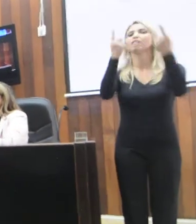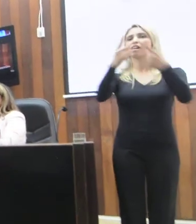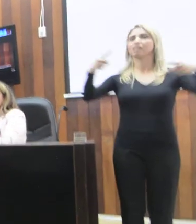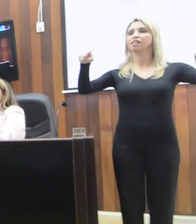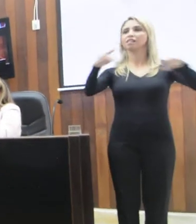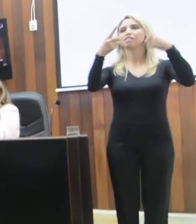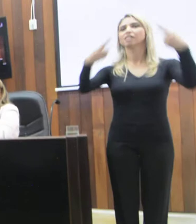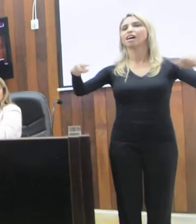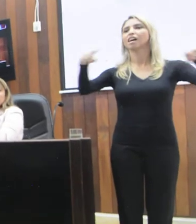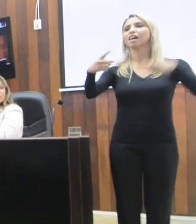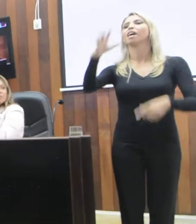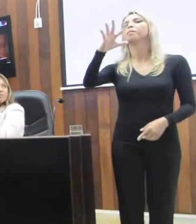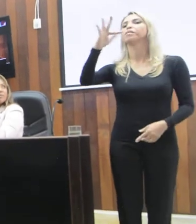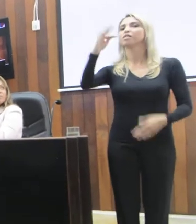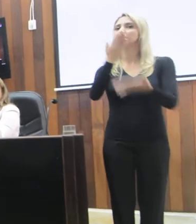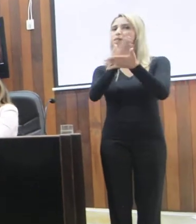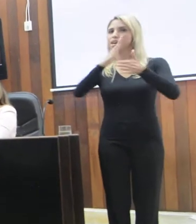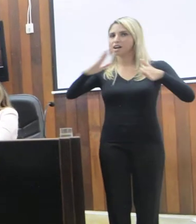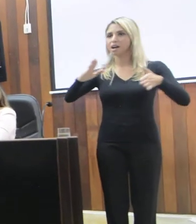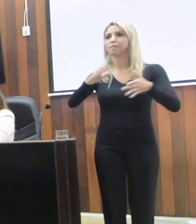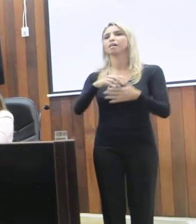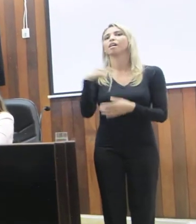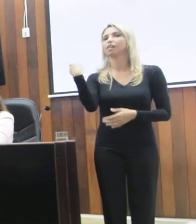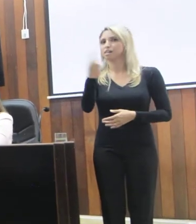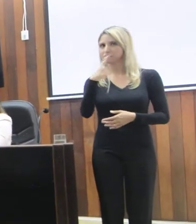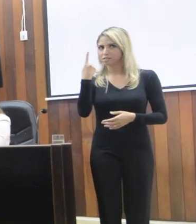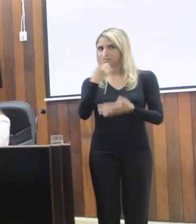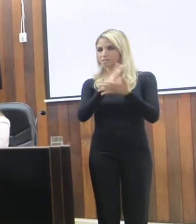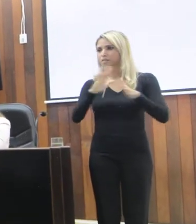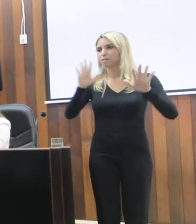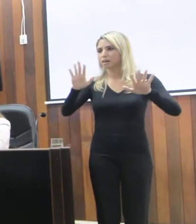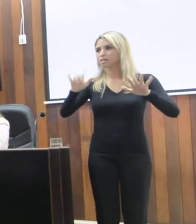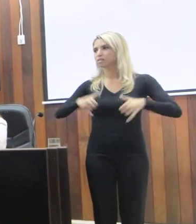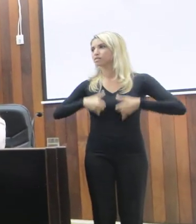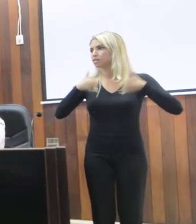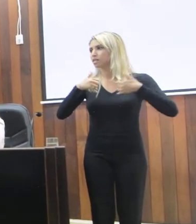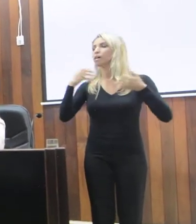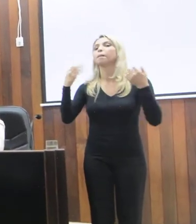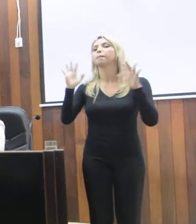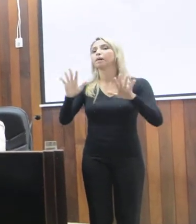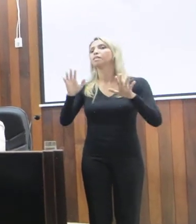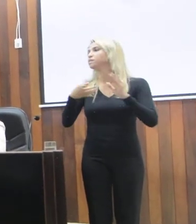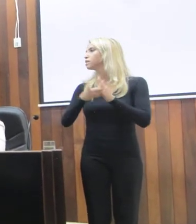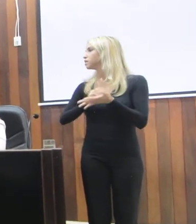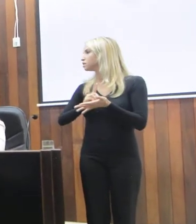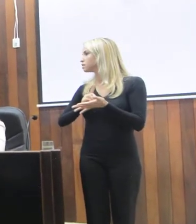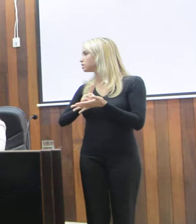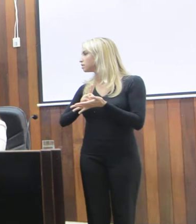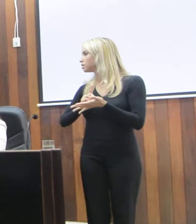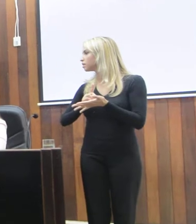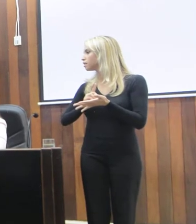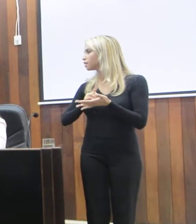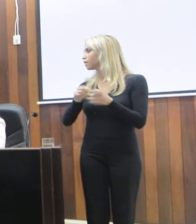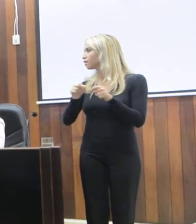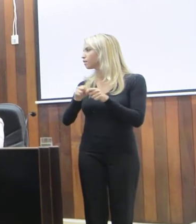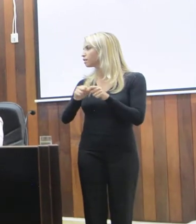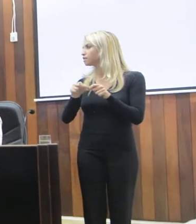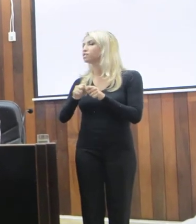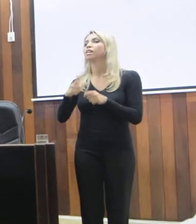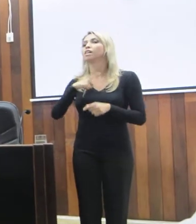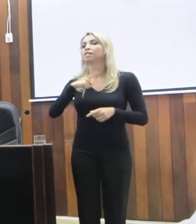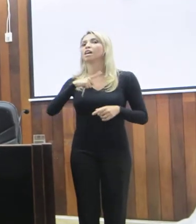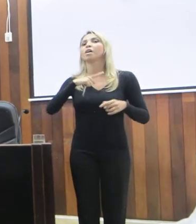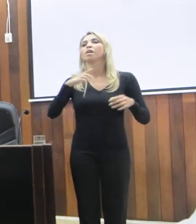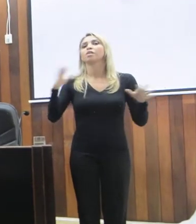para encerrar o nosso evento, eu queria fazer as considerações finais, porque no momento a vai ter uma